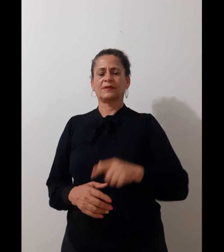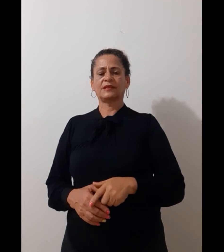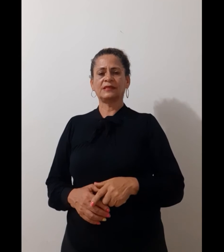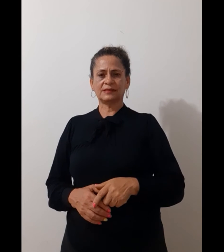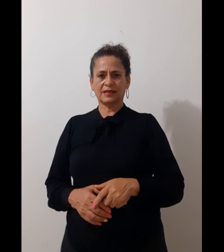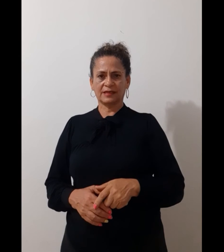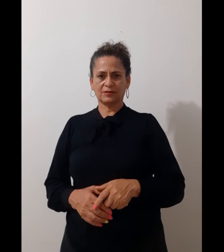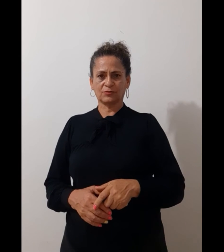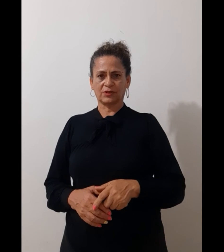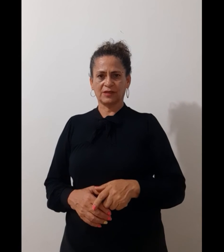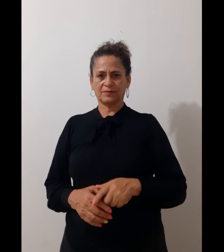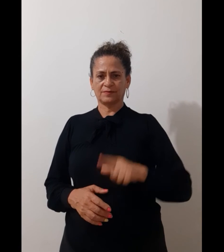Literatura.